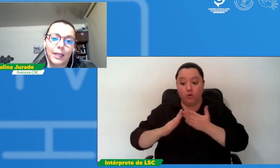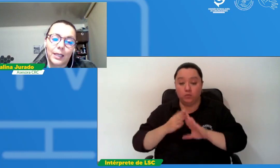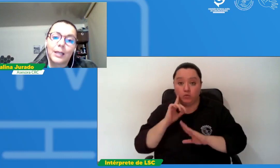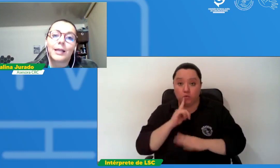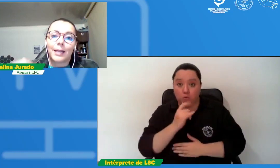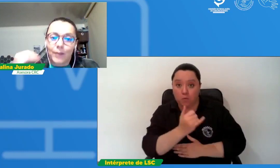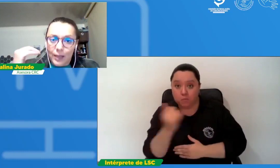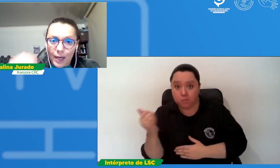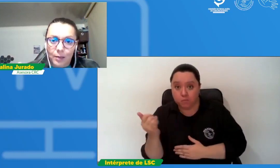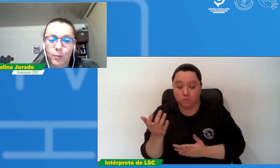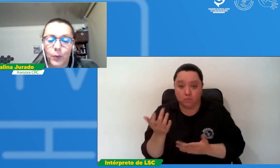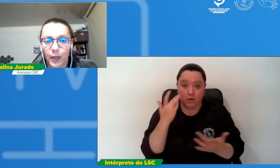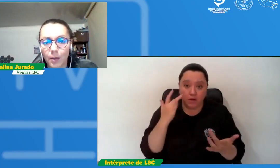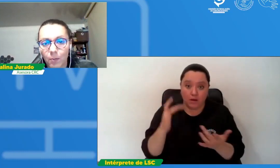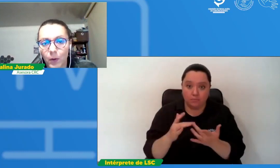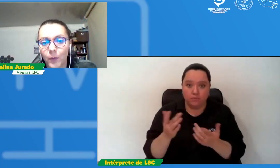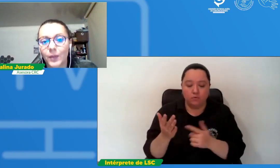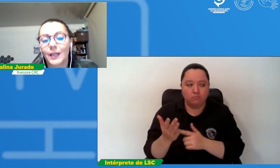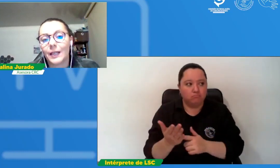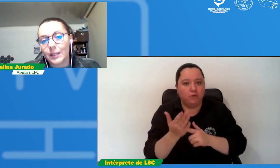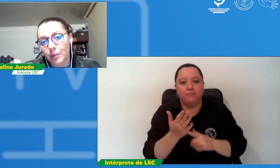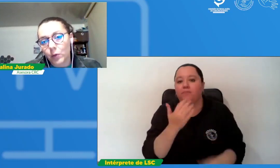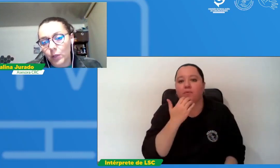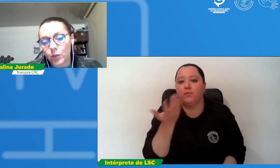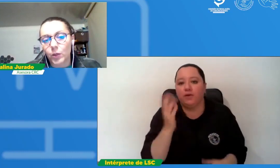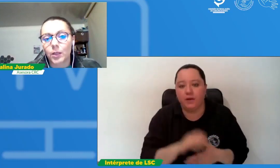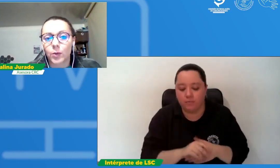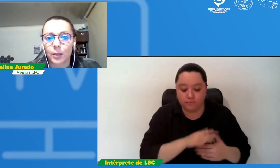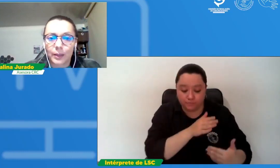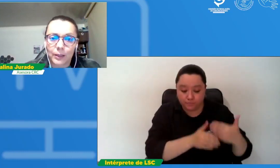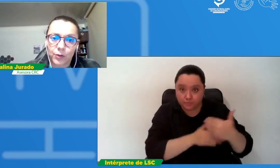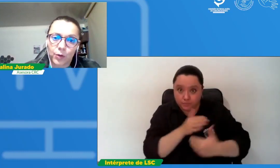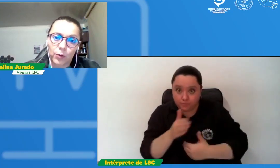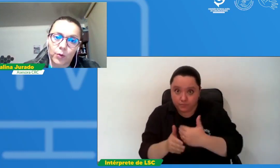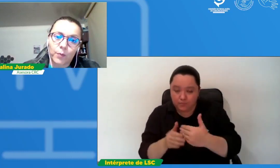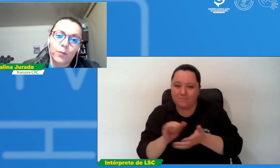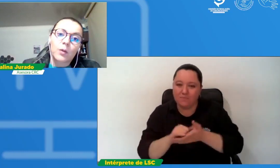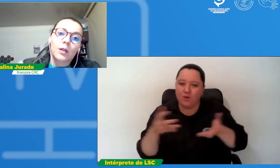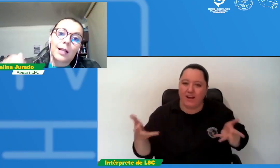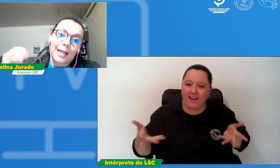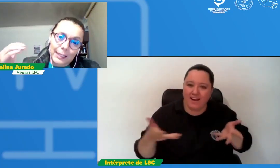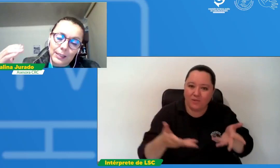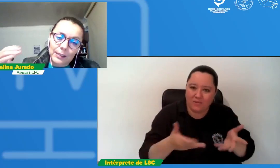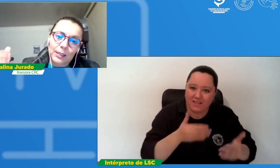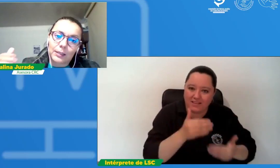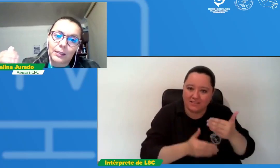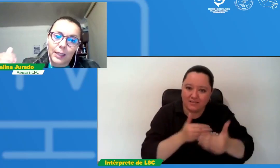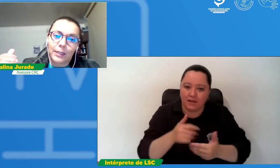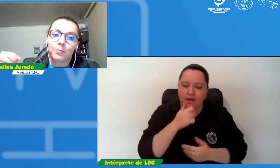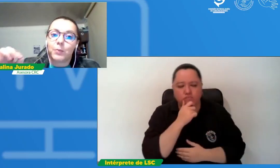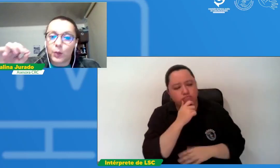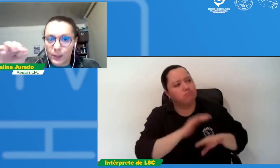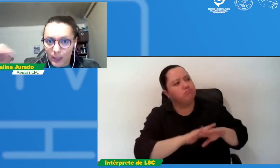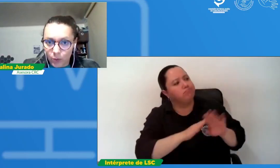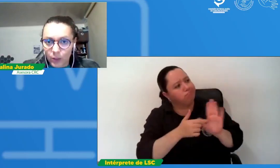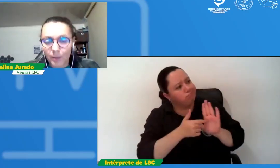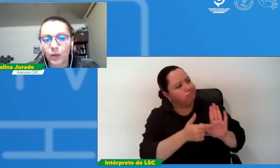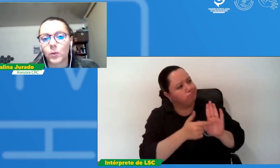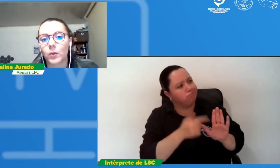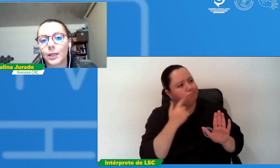revelar por ejemplo en ese proceso de retroalimentación la necesidad de priorizar un tema como lo de la